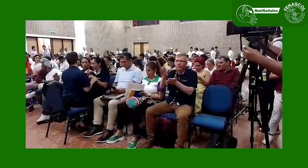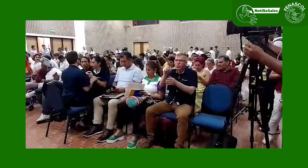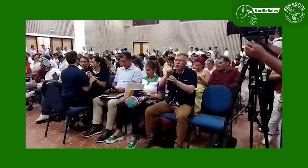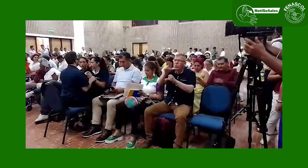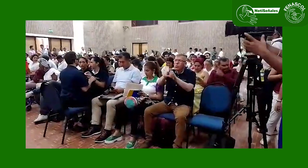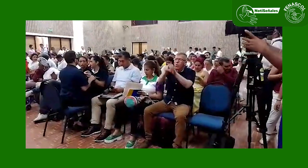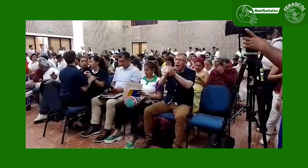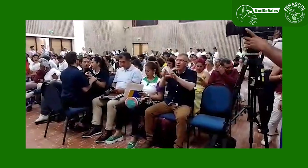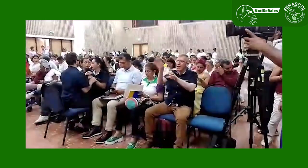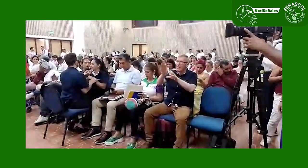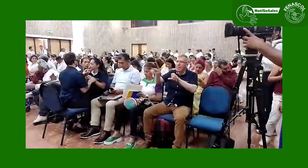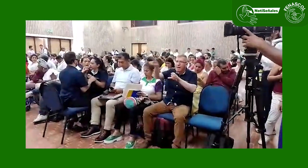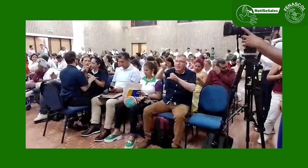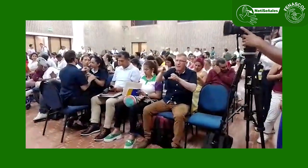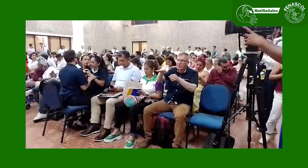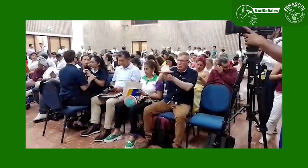económica del Departamento de La Guajira.